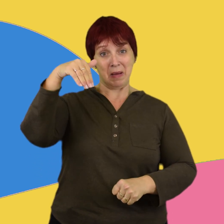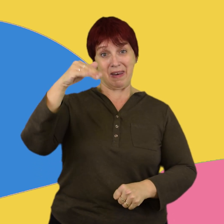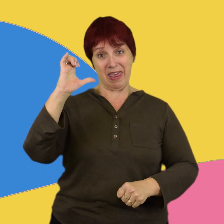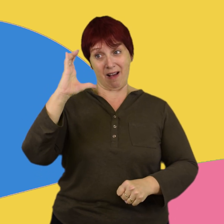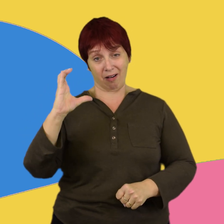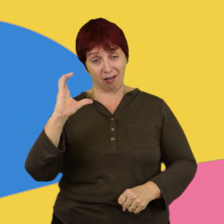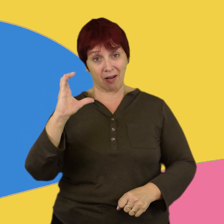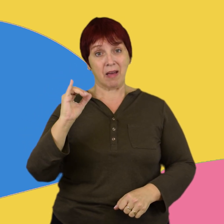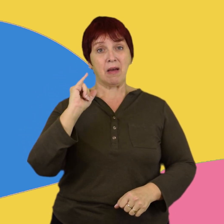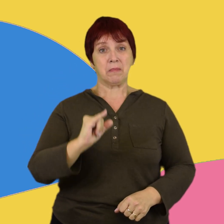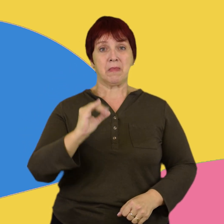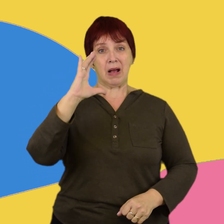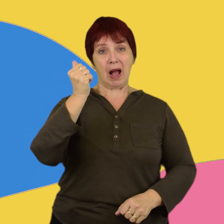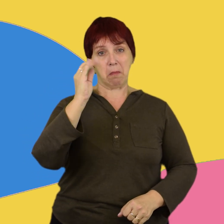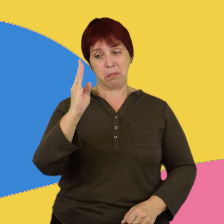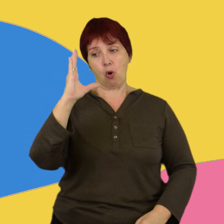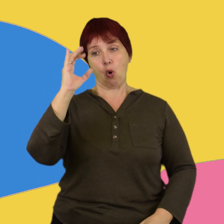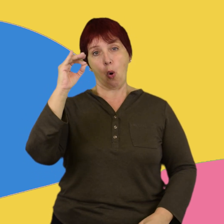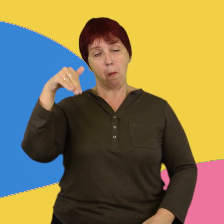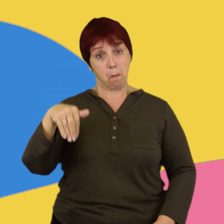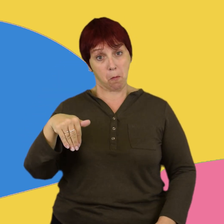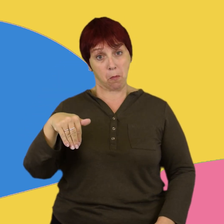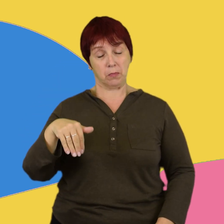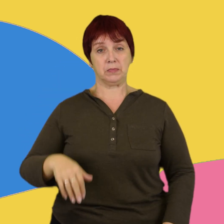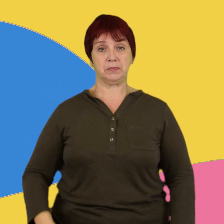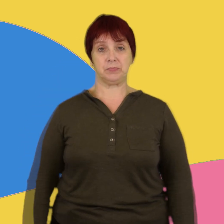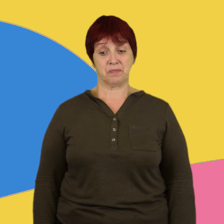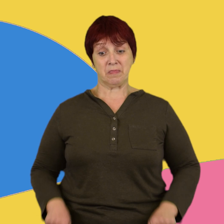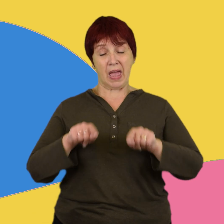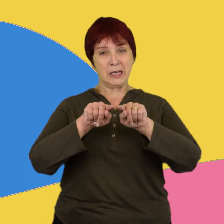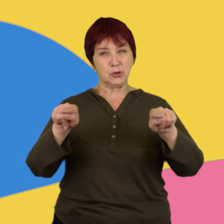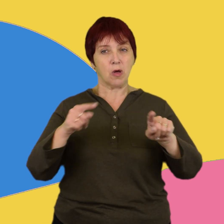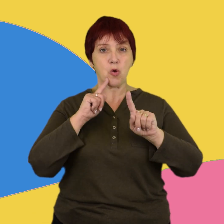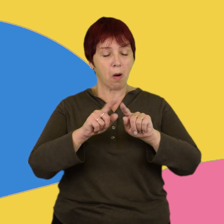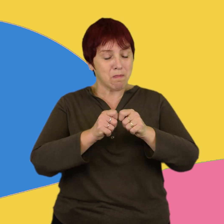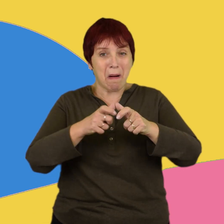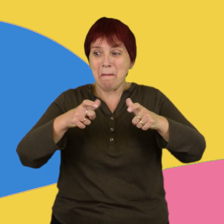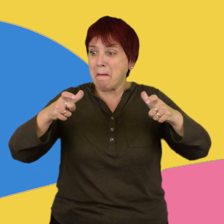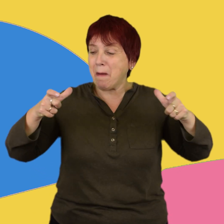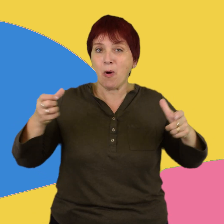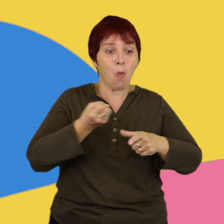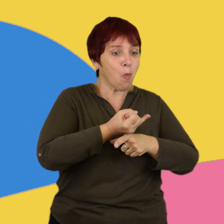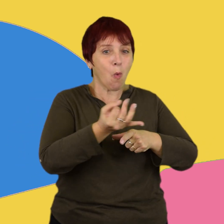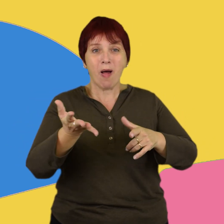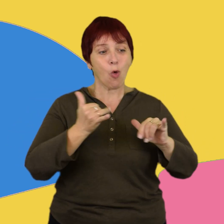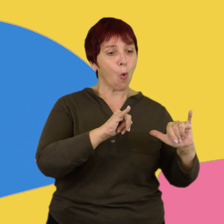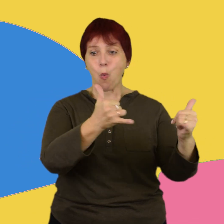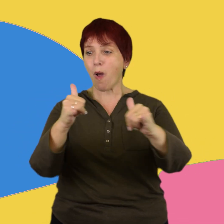NEC y Capcom. Esto supuso un aumento en la cantidad de jugadores